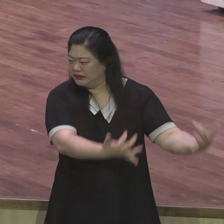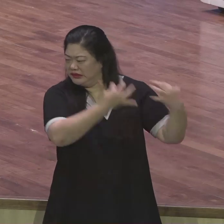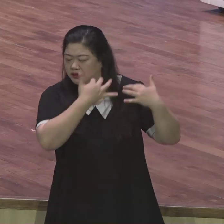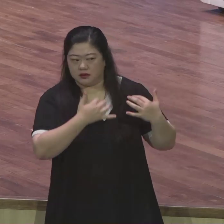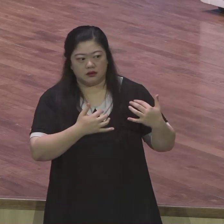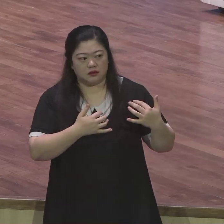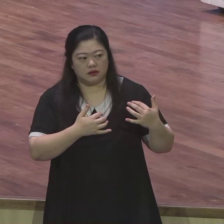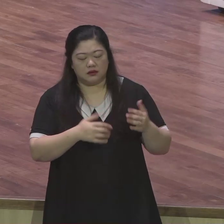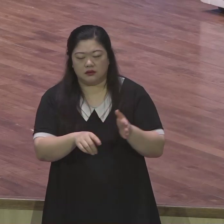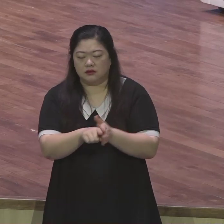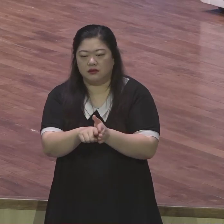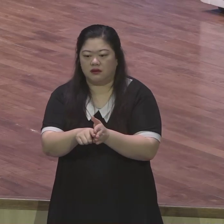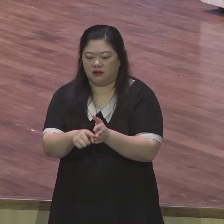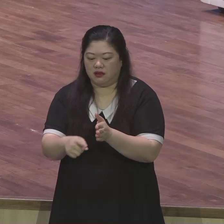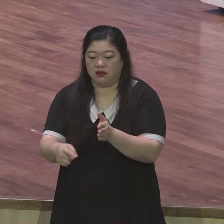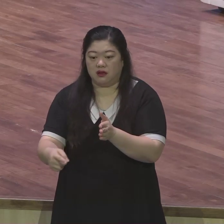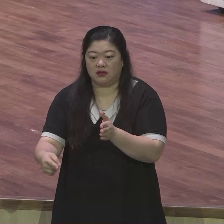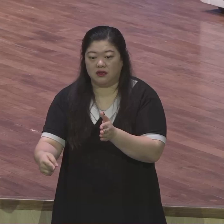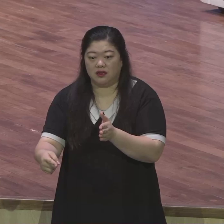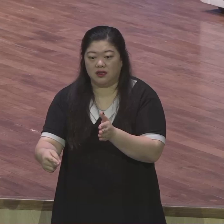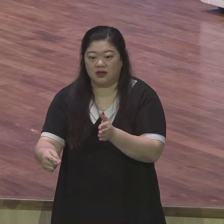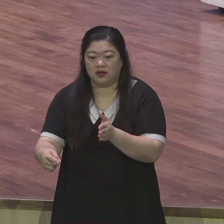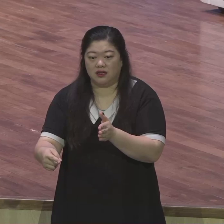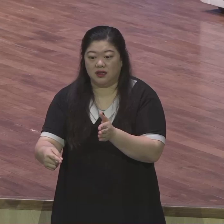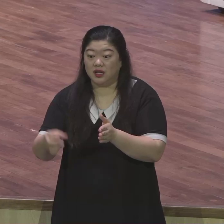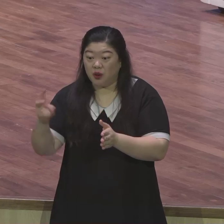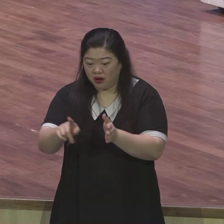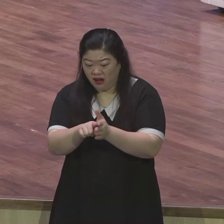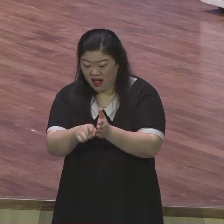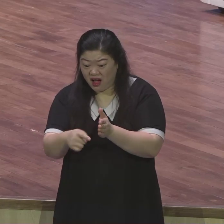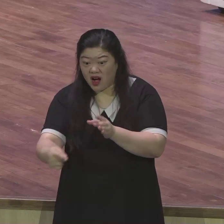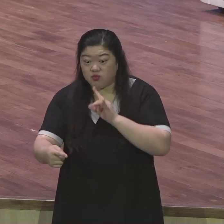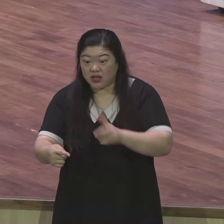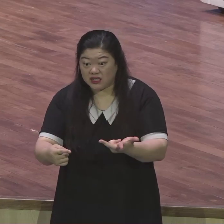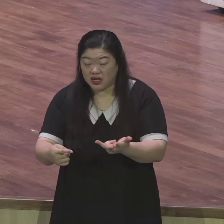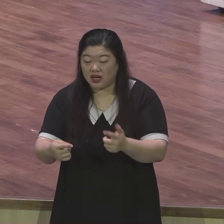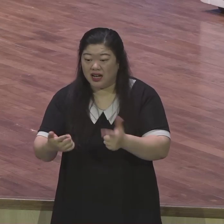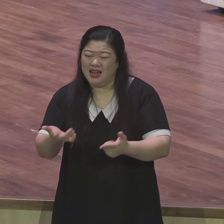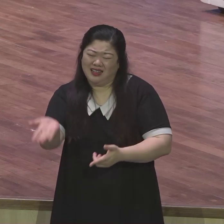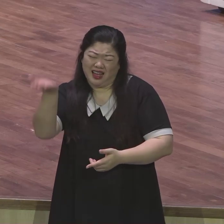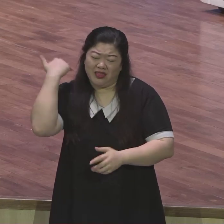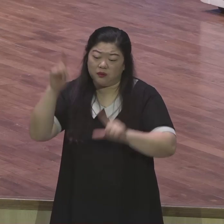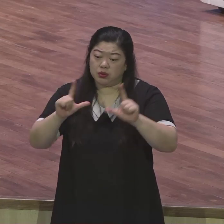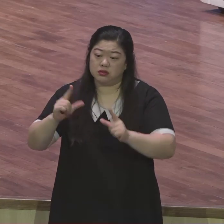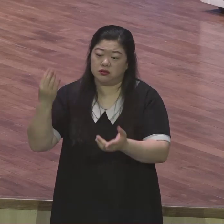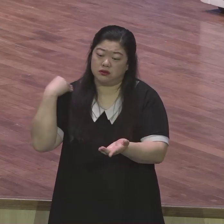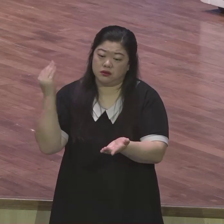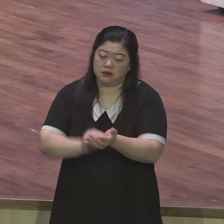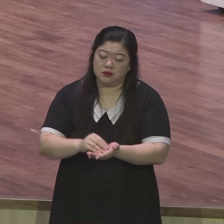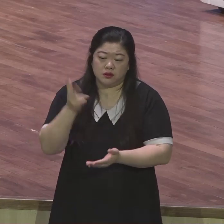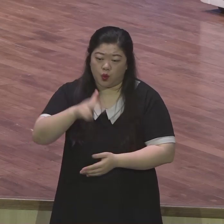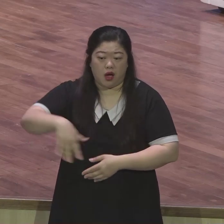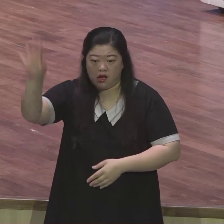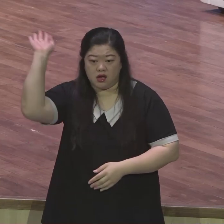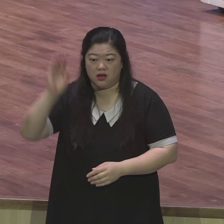흔들리는 정도가 아니라 옛 체질로 돌아가려고 합니다 우리의 옛 체질이 무엇이죠? 바로 율법적, 종교적 체질이에요